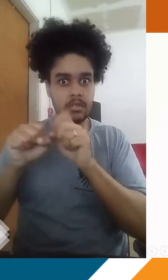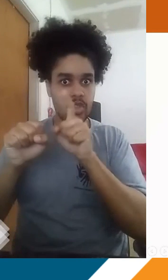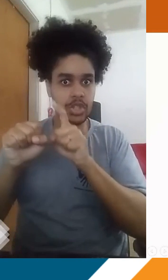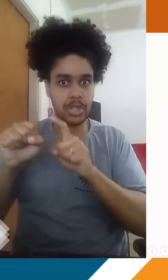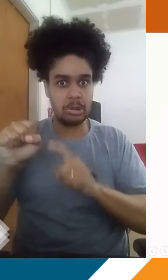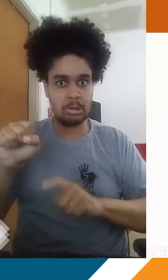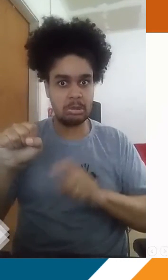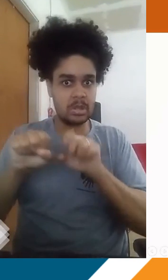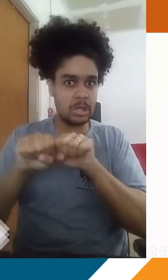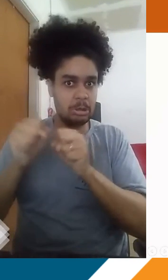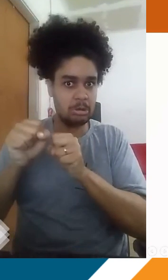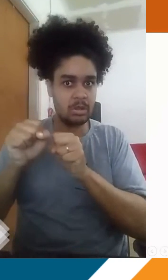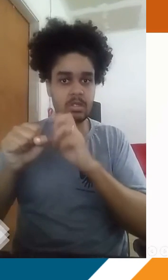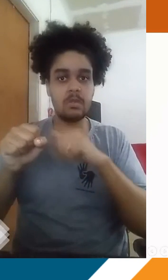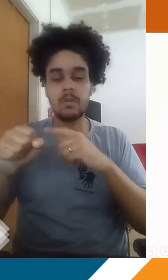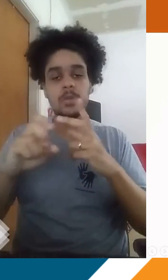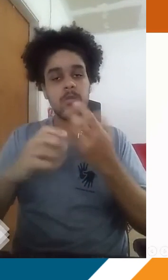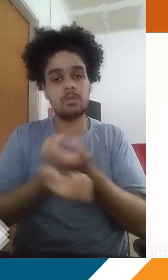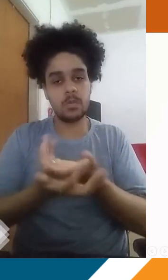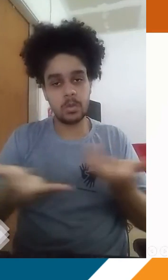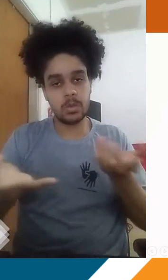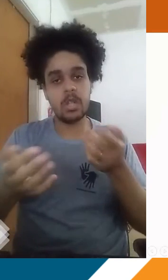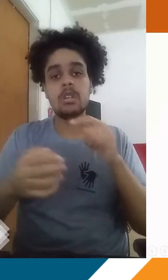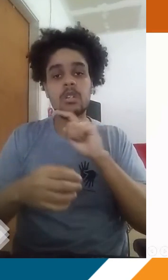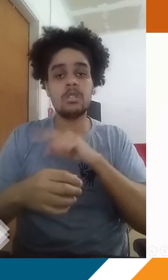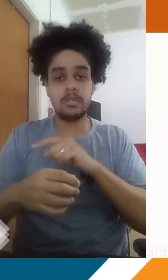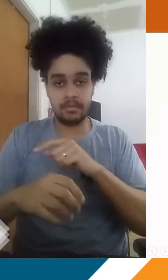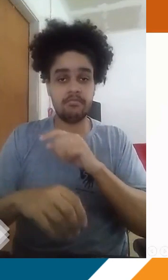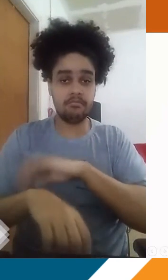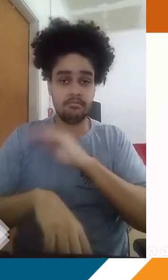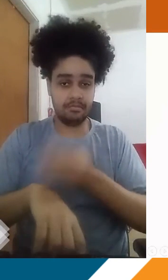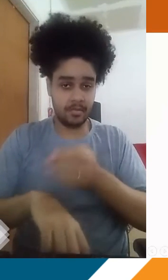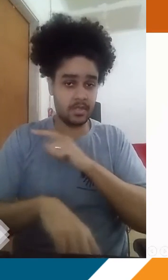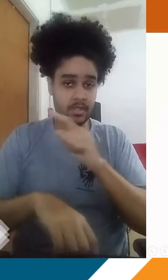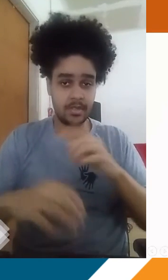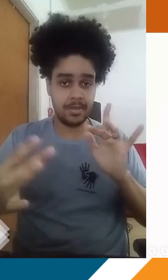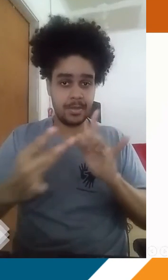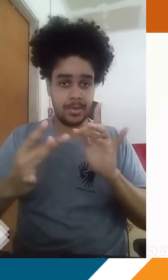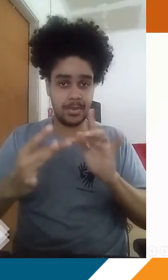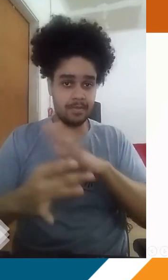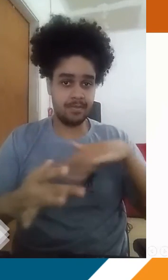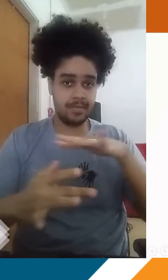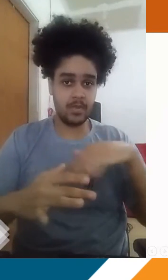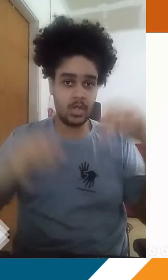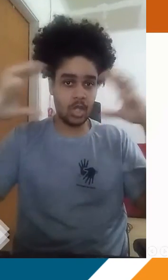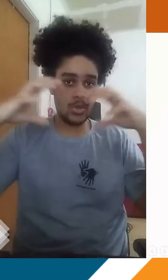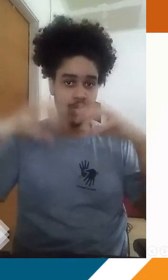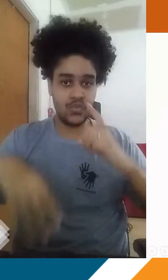rachaduras e remoção da cobertura vegetal nessas porções da Serra do Mar, em função do contato dessas áreas,